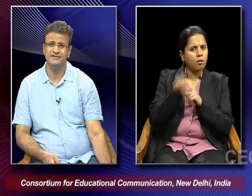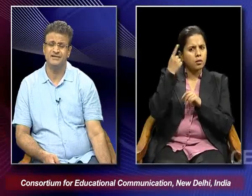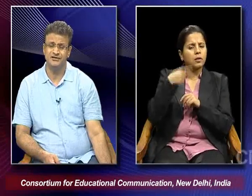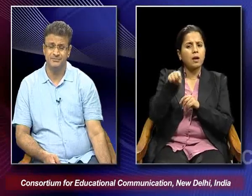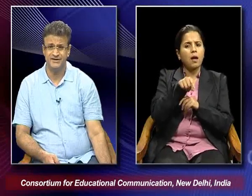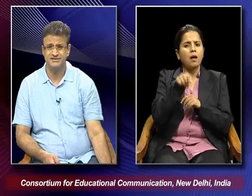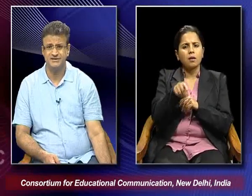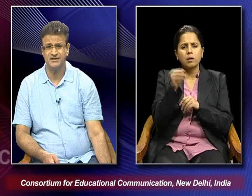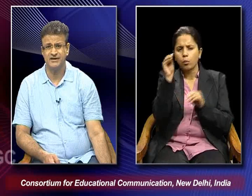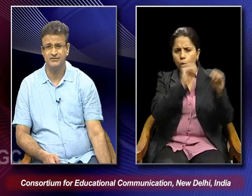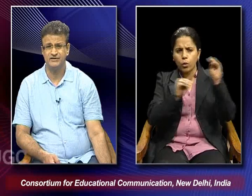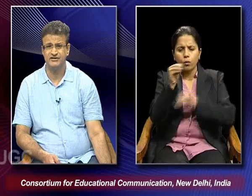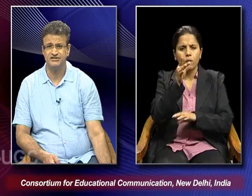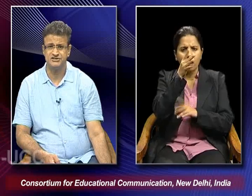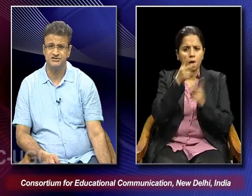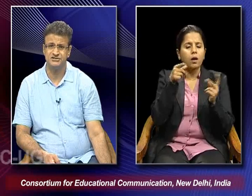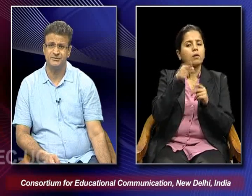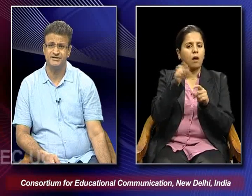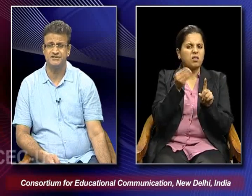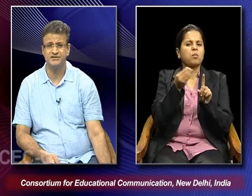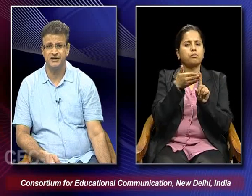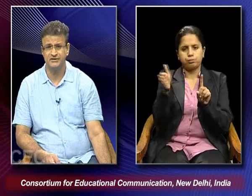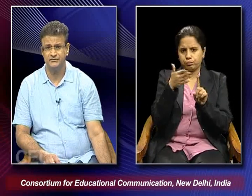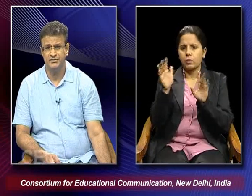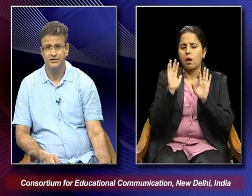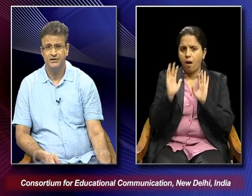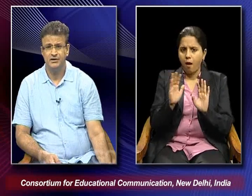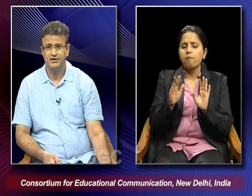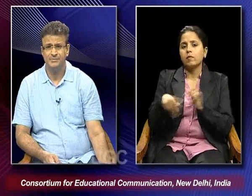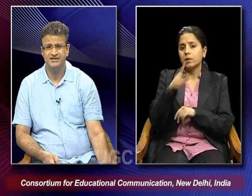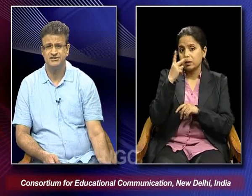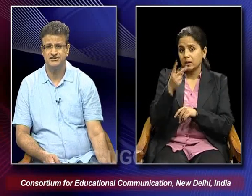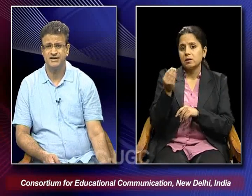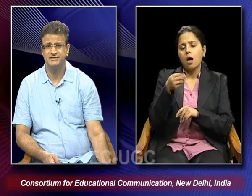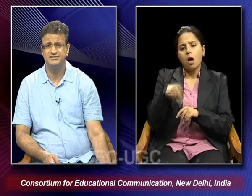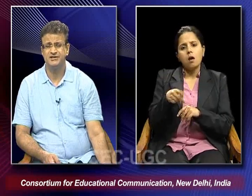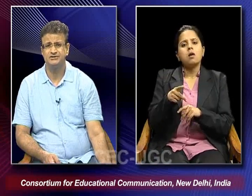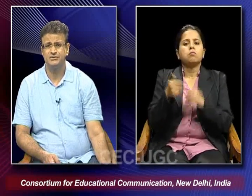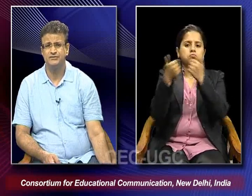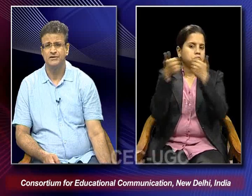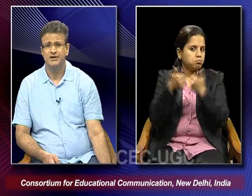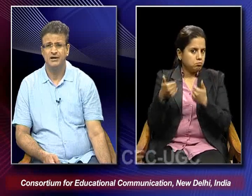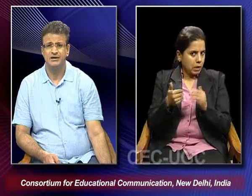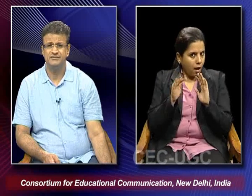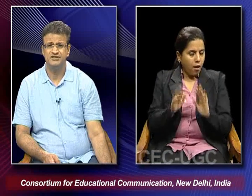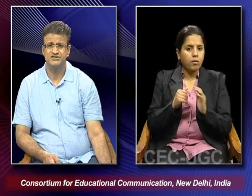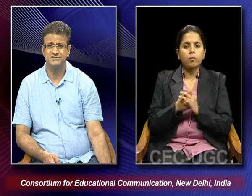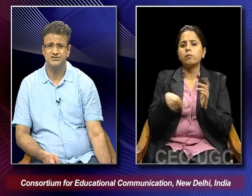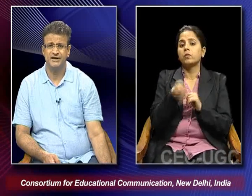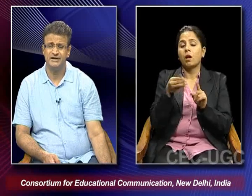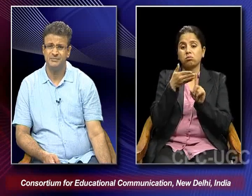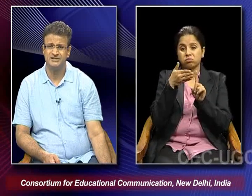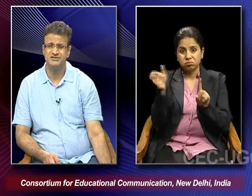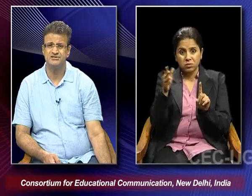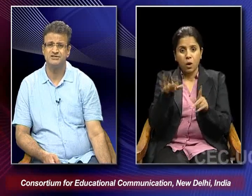find that it made certain kind of deviations, it made certain kind of departures. And these kinds of deviations